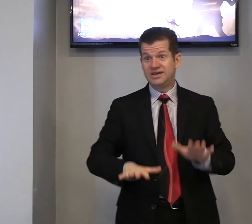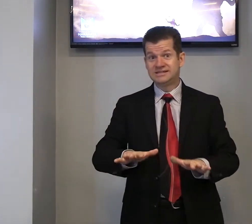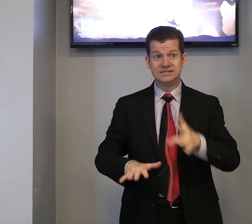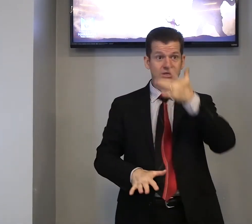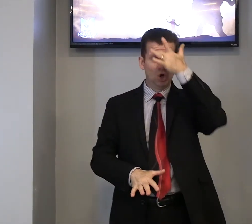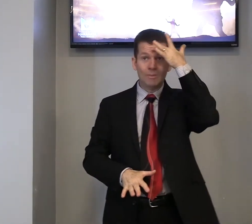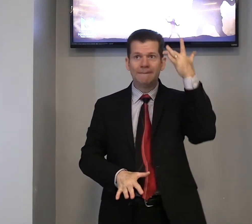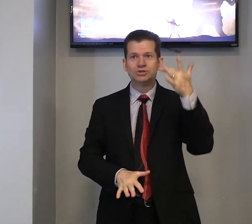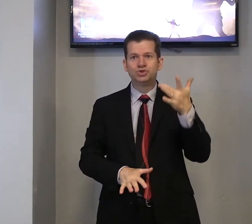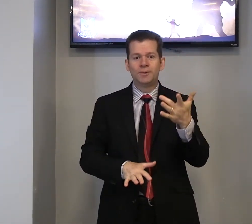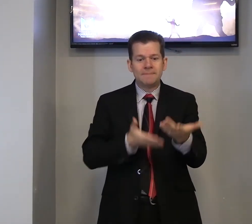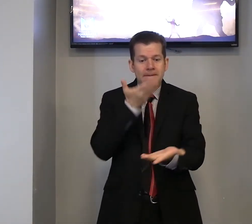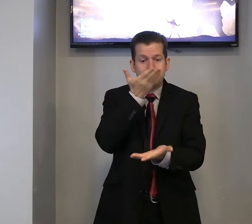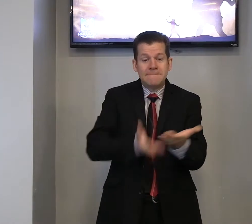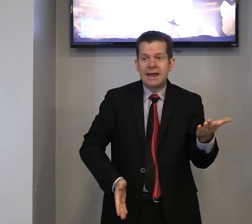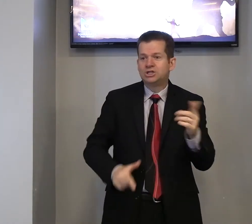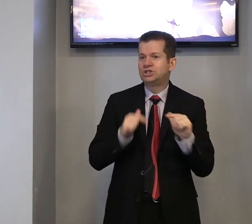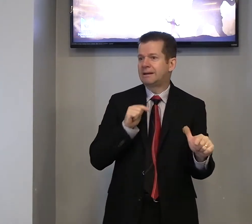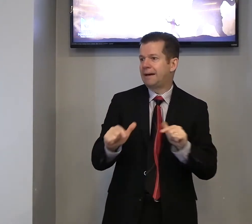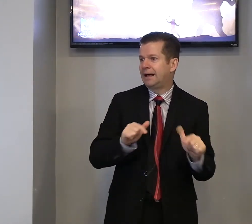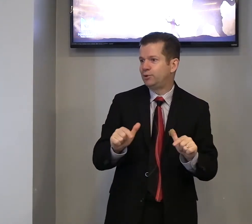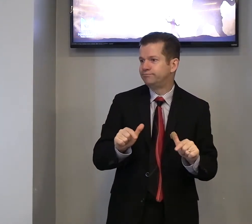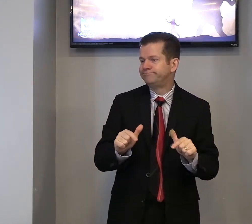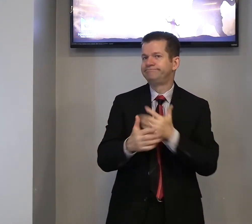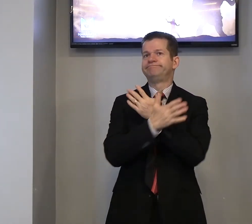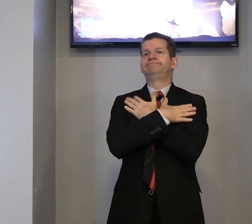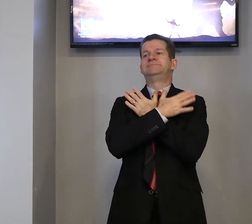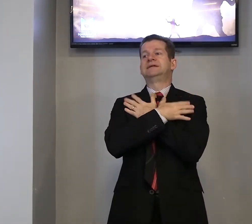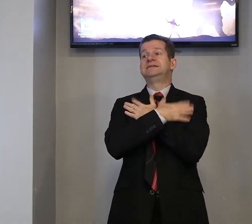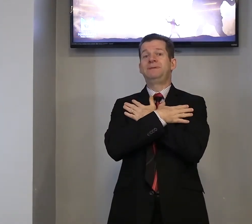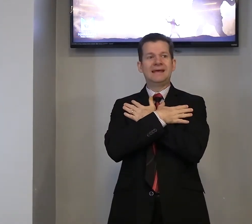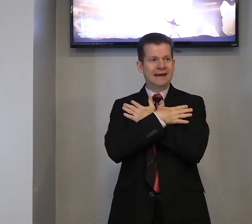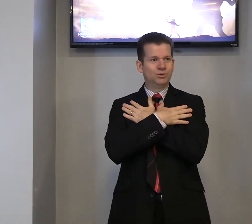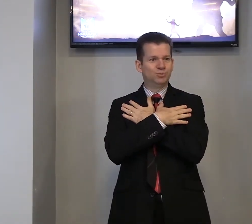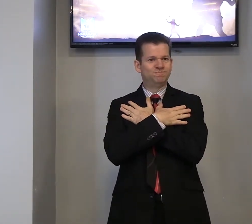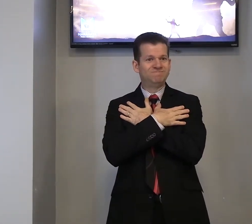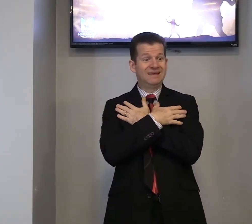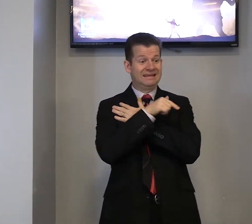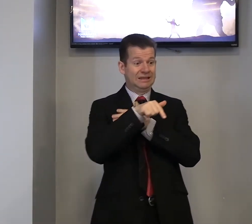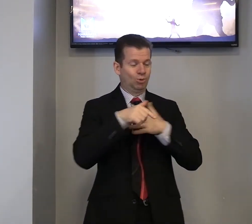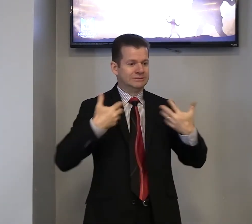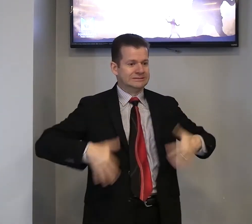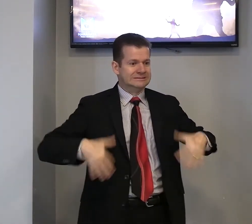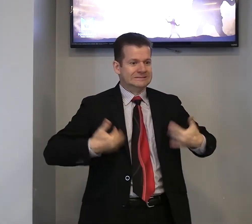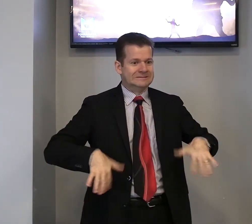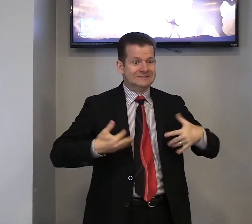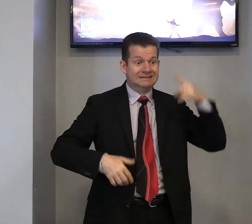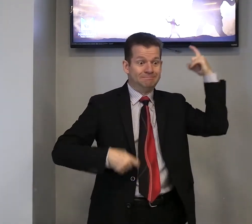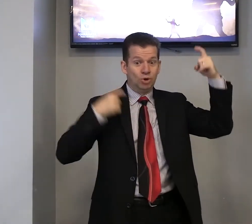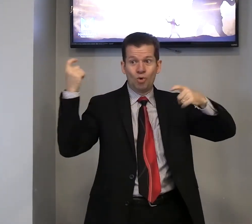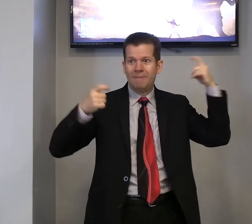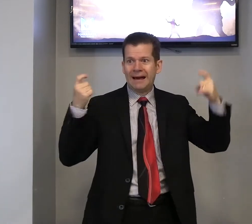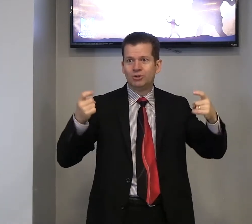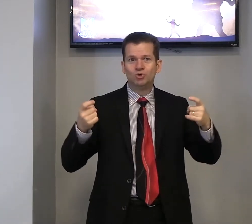vezes, uma pessoa perde trabalho, está desempregado. Então, preocupado,